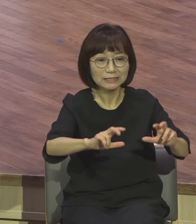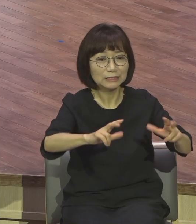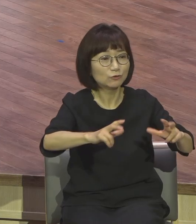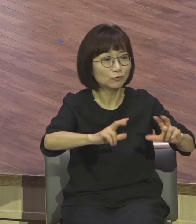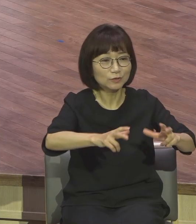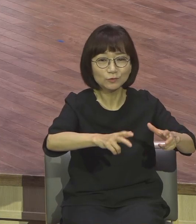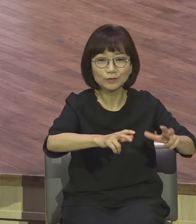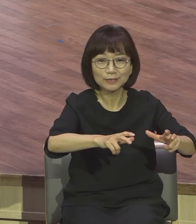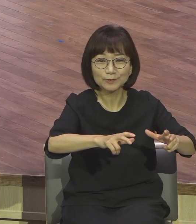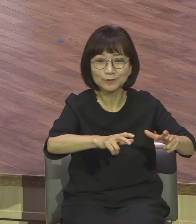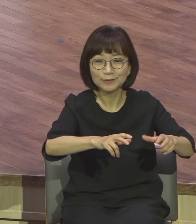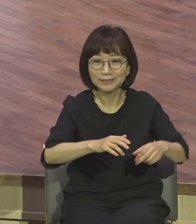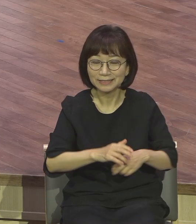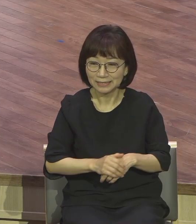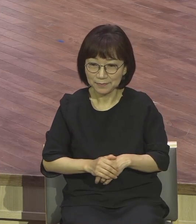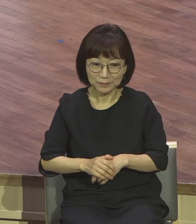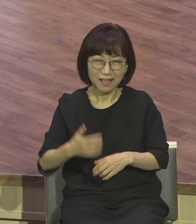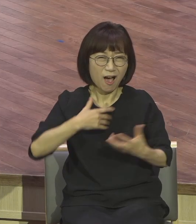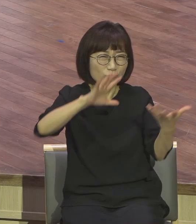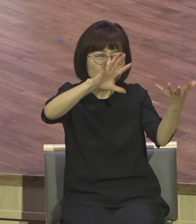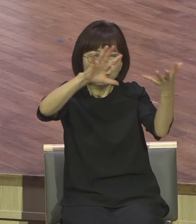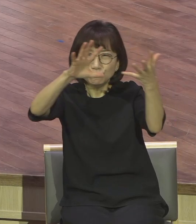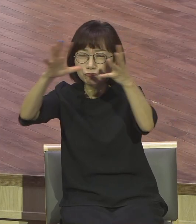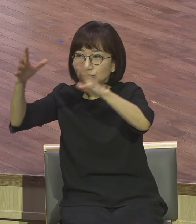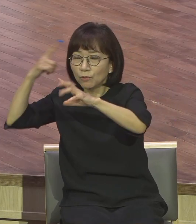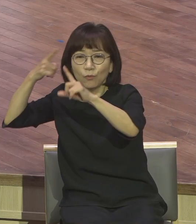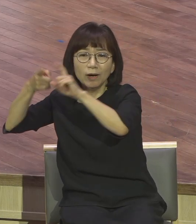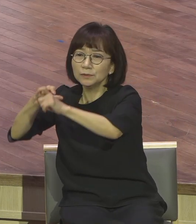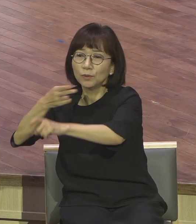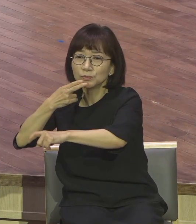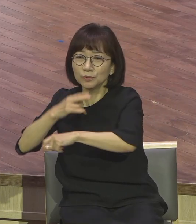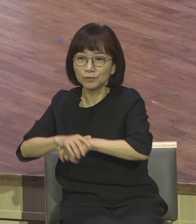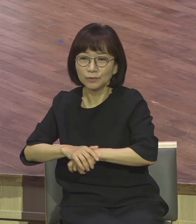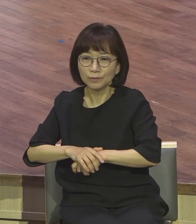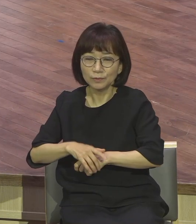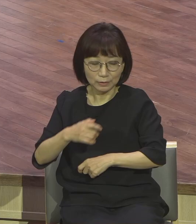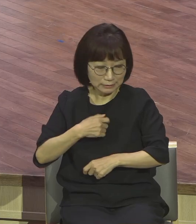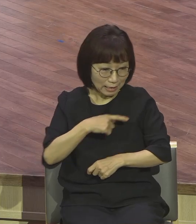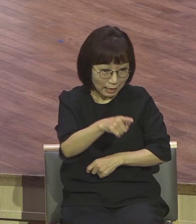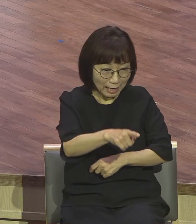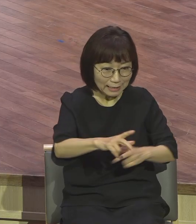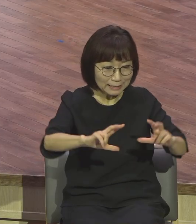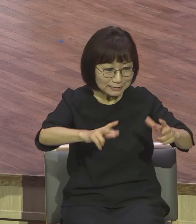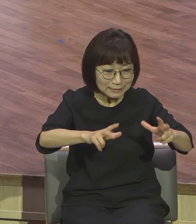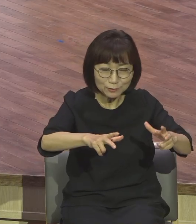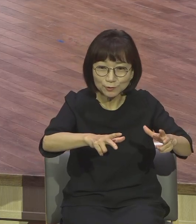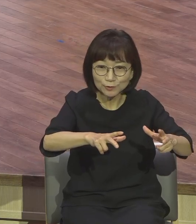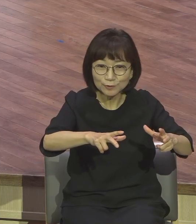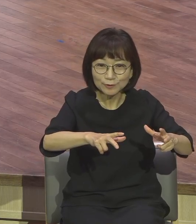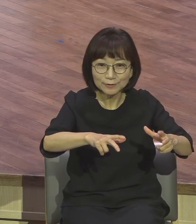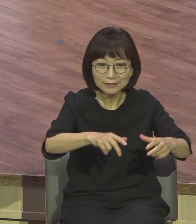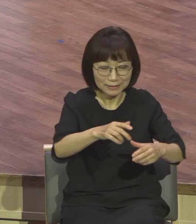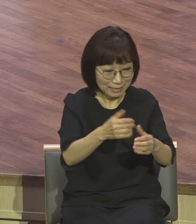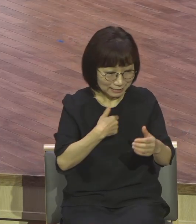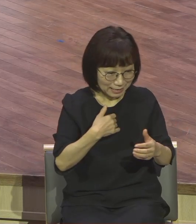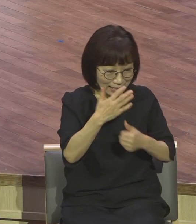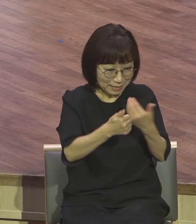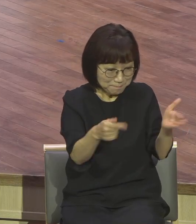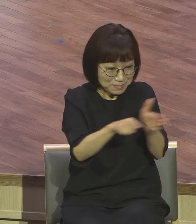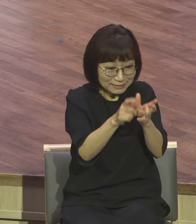아들을 믿는 너를 바라볼 때 너밖에 눈이 안 보여요 여러분 보세요 제가 이걸 딱 느끼면서 이야